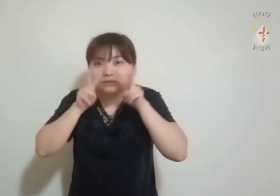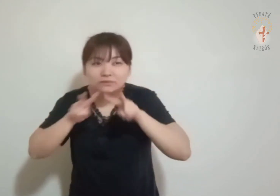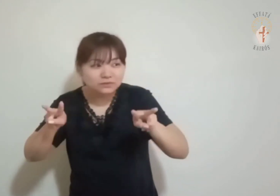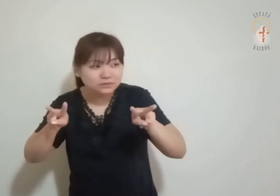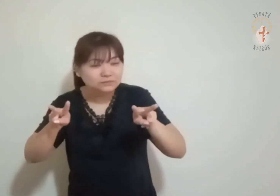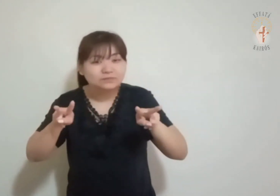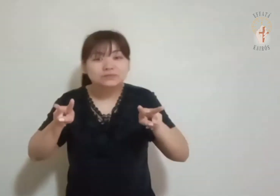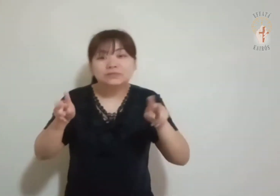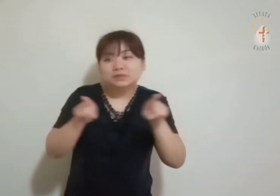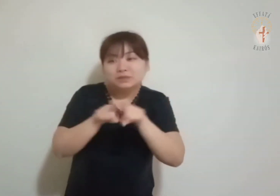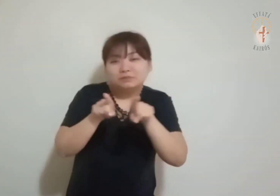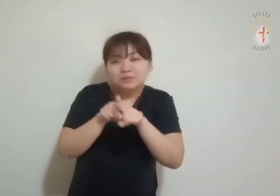as invisíveis.